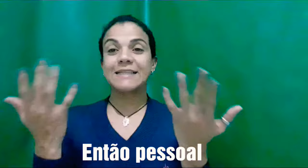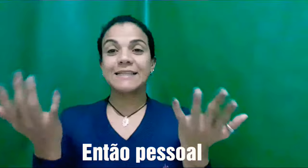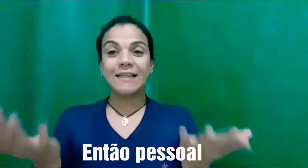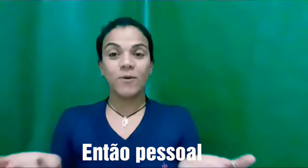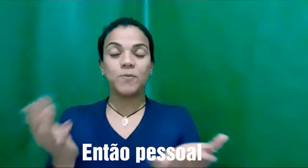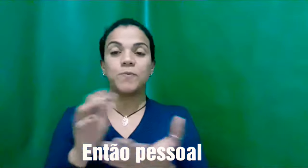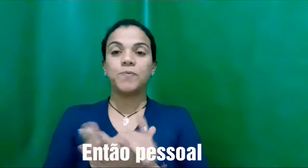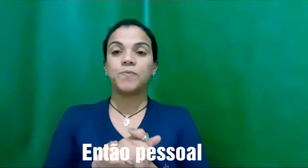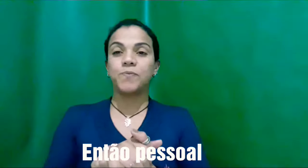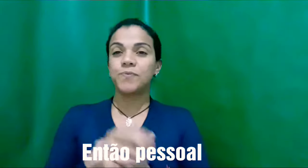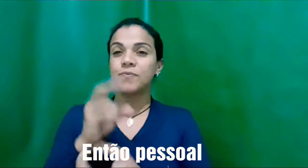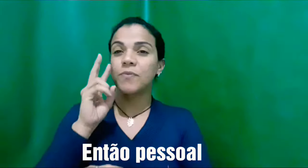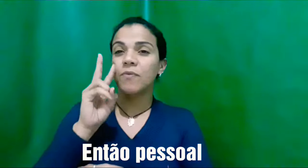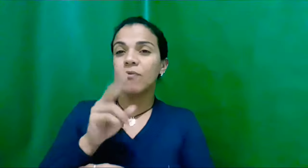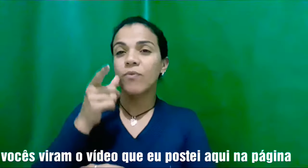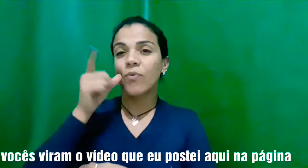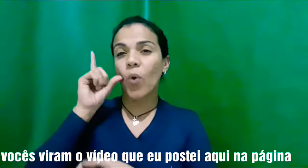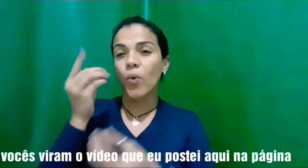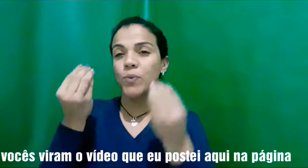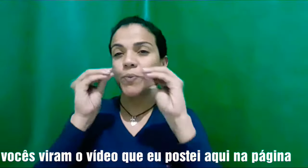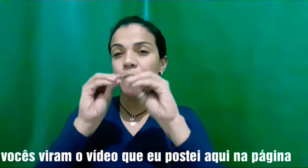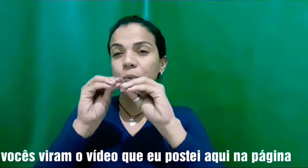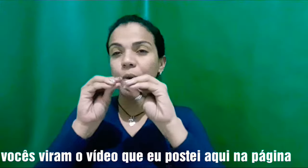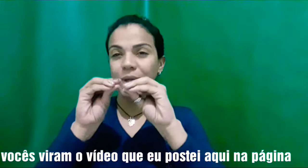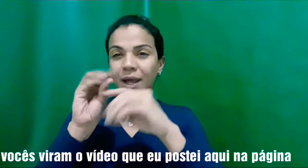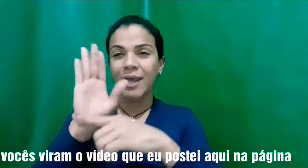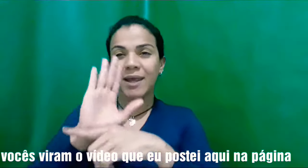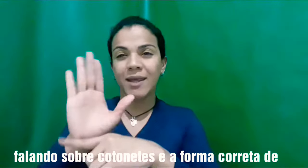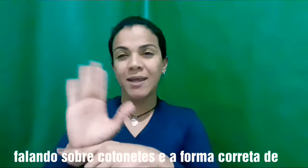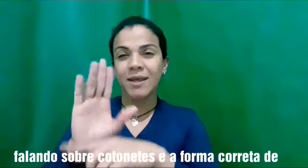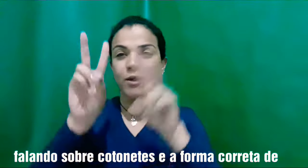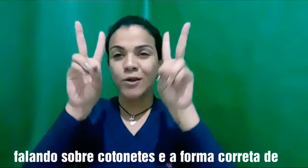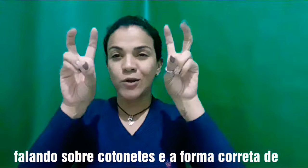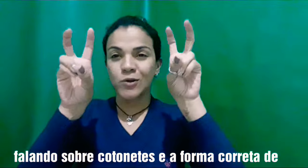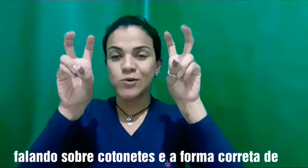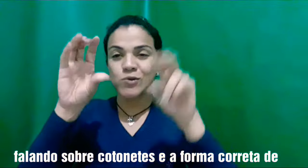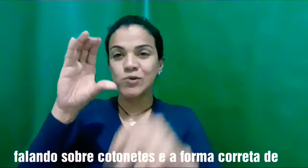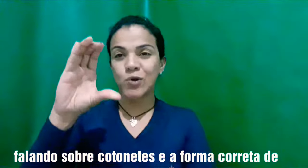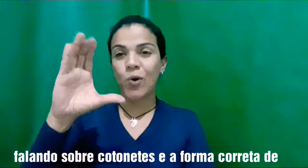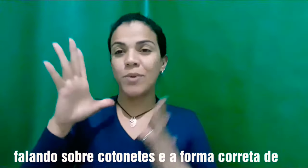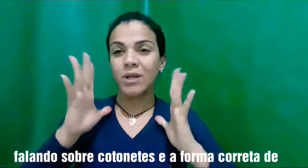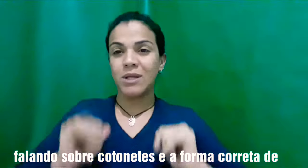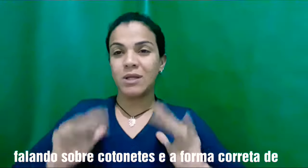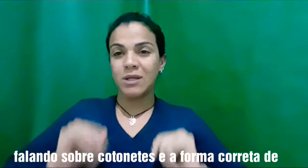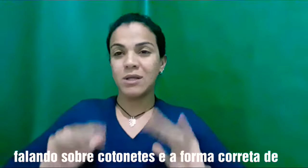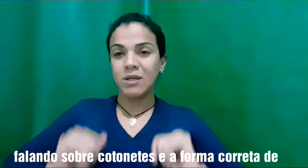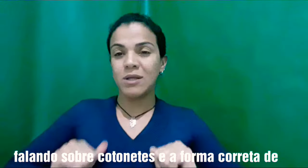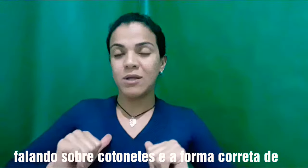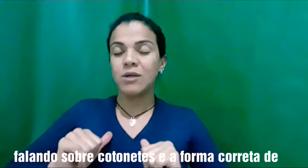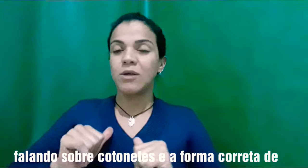O Evangelho, a Vossa Igreja, fortalece o vínculo da unidade entre os fiéis, leigos e os pastores